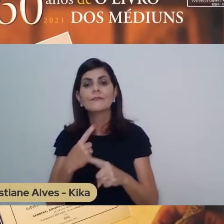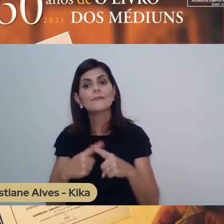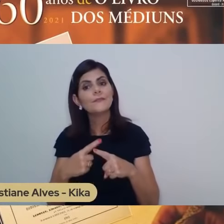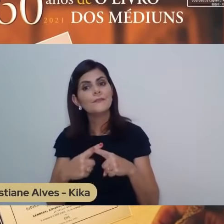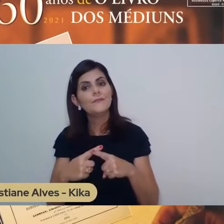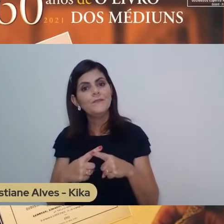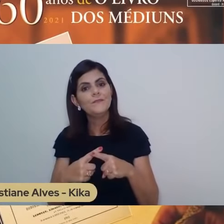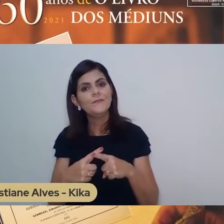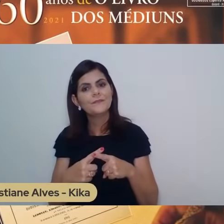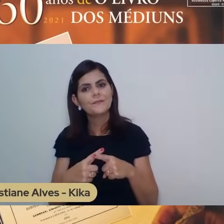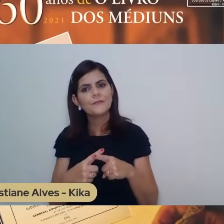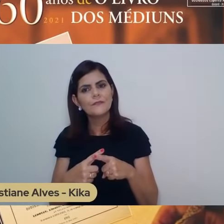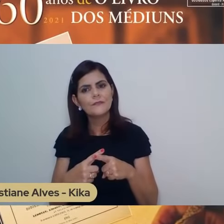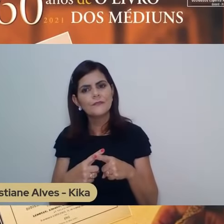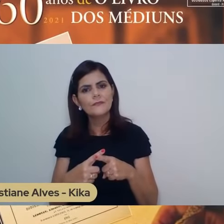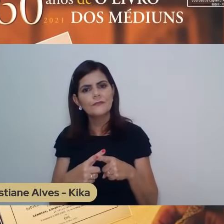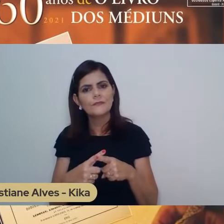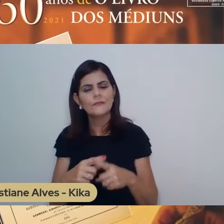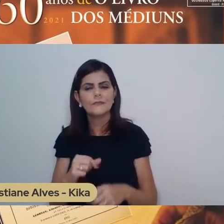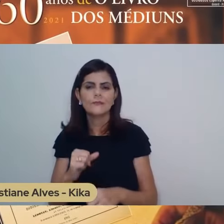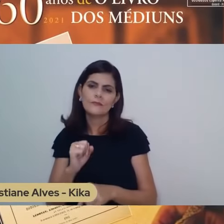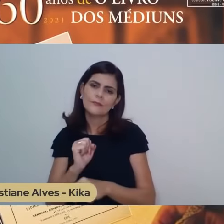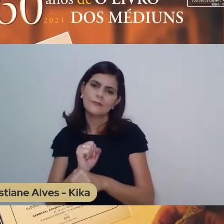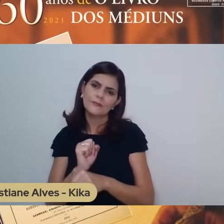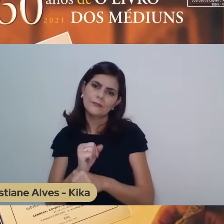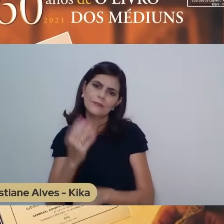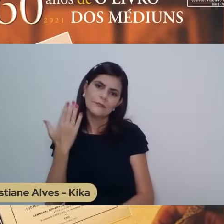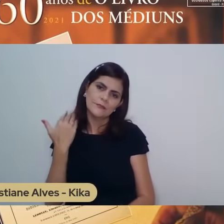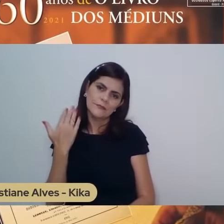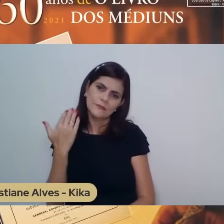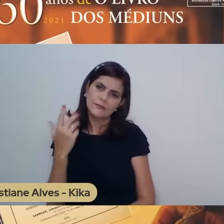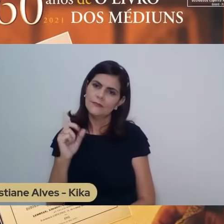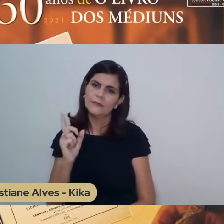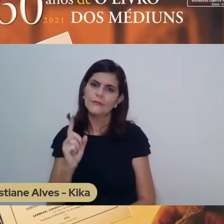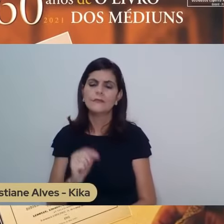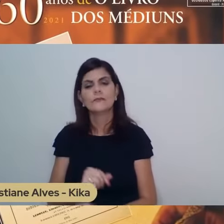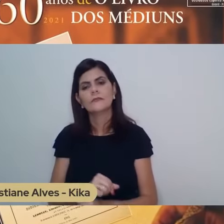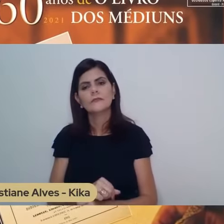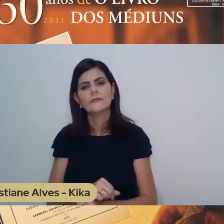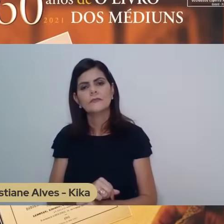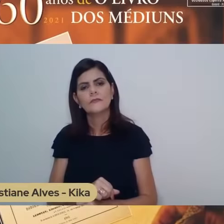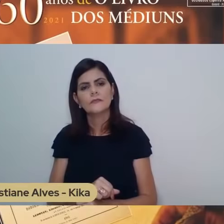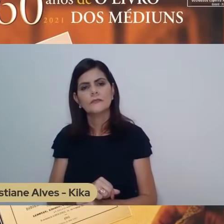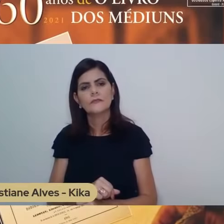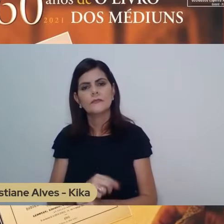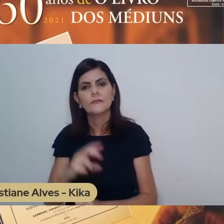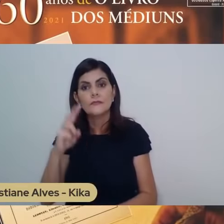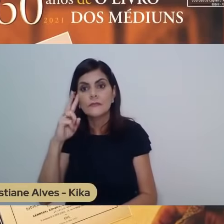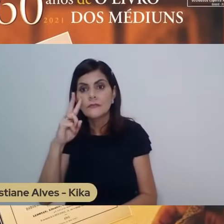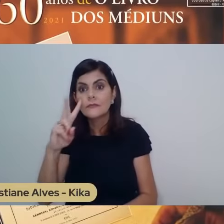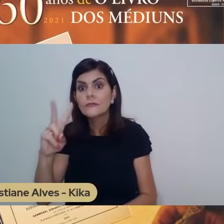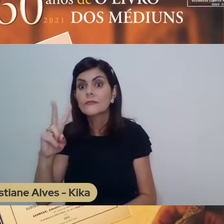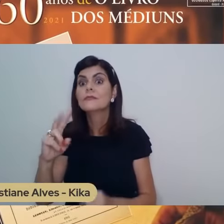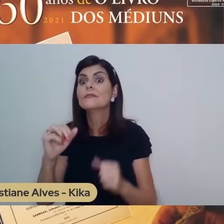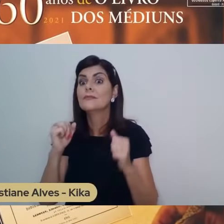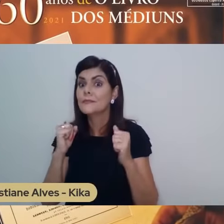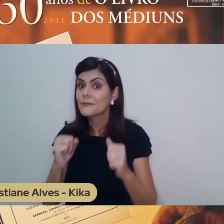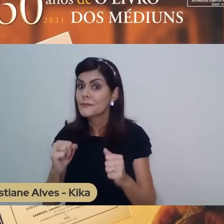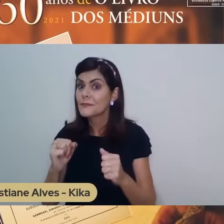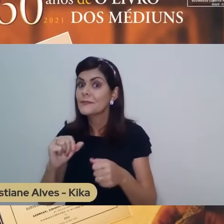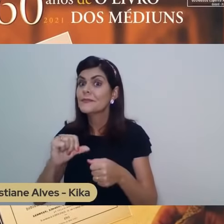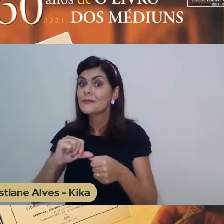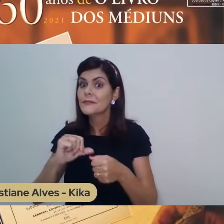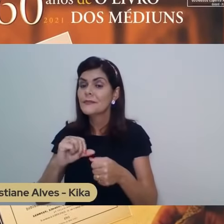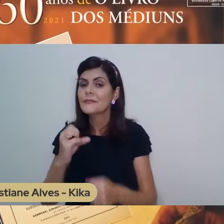ele não se deixa fixar no que foi, mas abre-se para o que há de vir, porque o que foi é